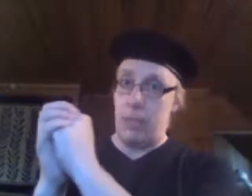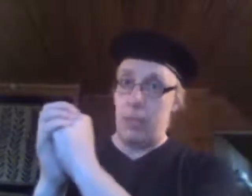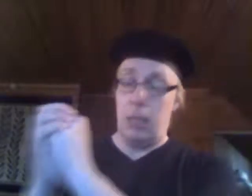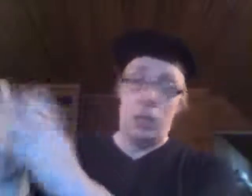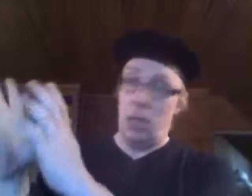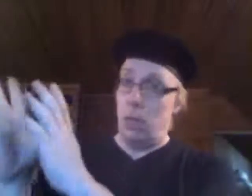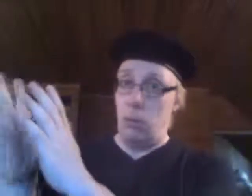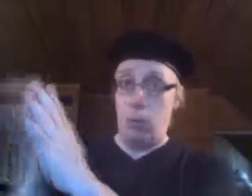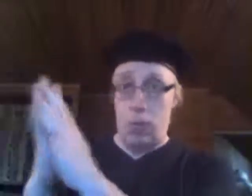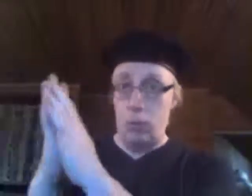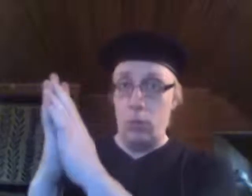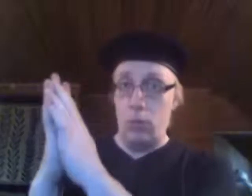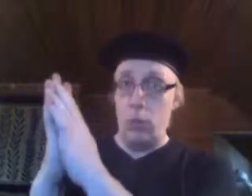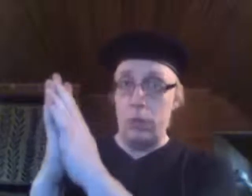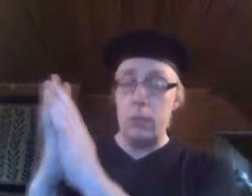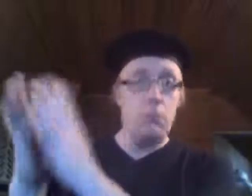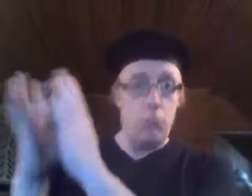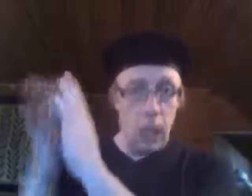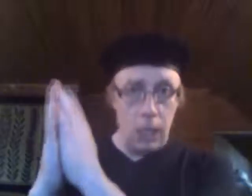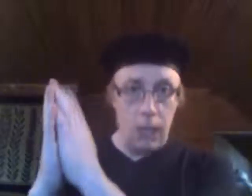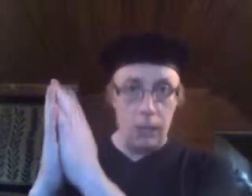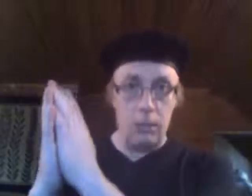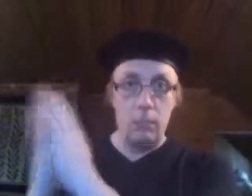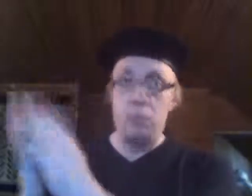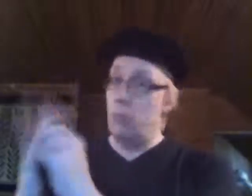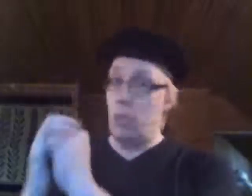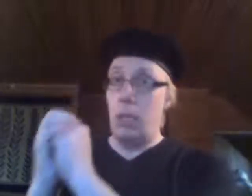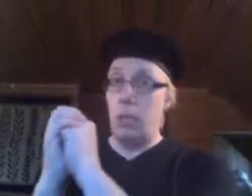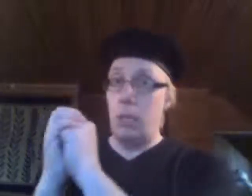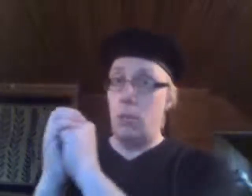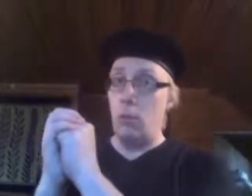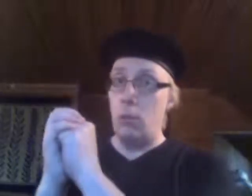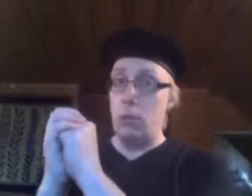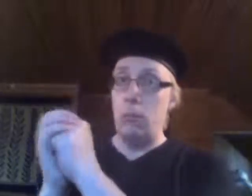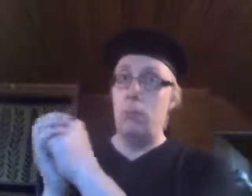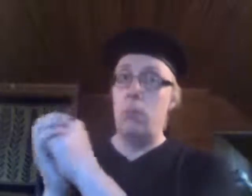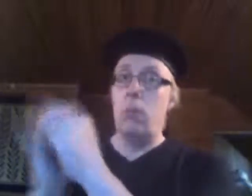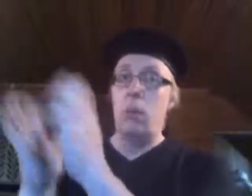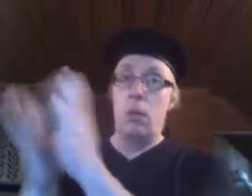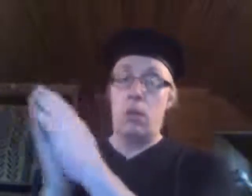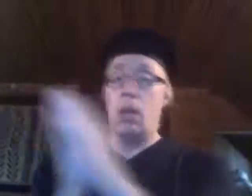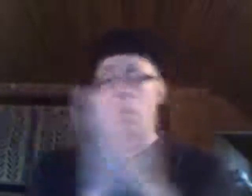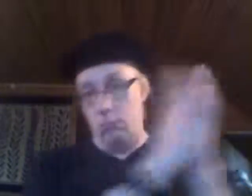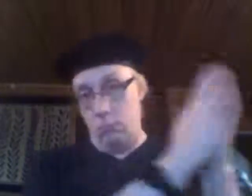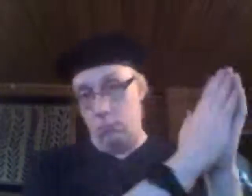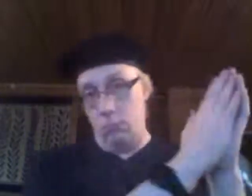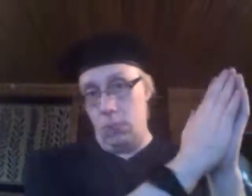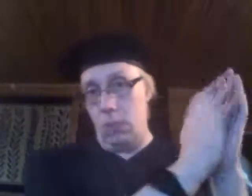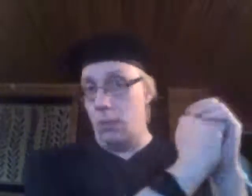niitä. Ja kuka on nyt kommunisti? Kiinalaiset. Kiinalainen kommunisti ja sitten